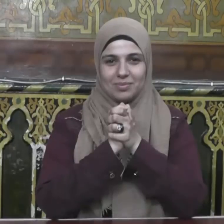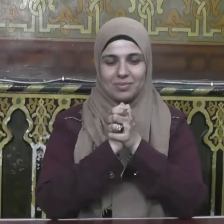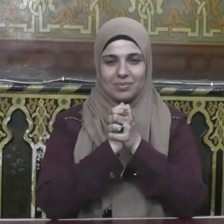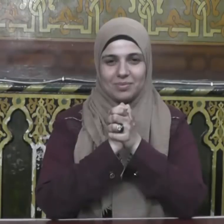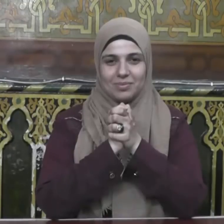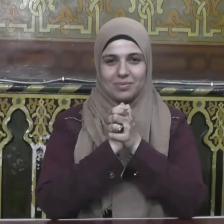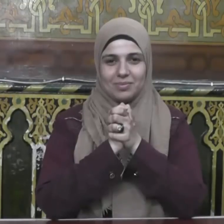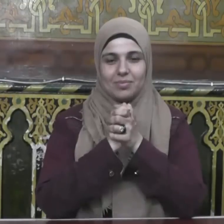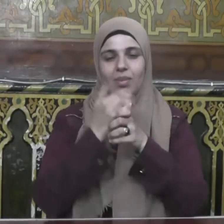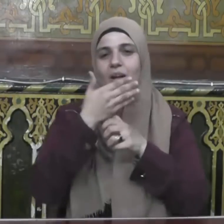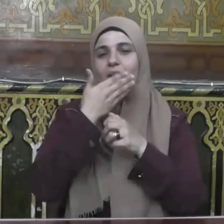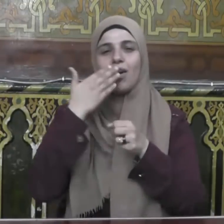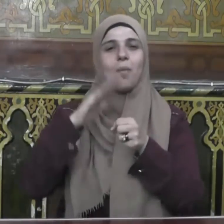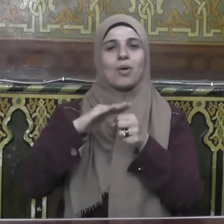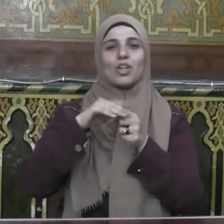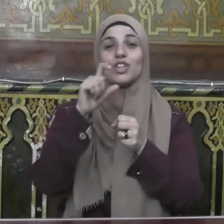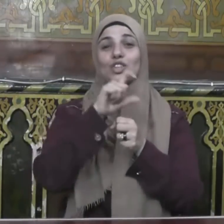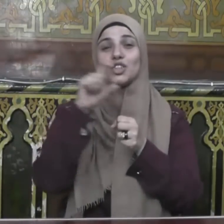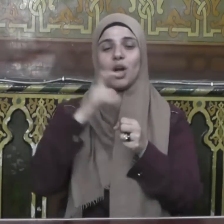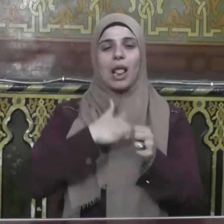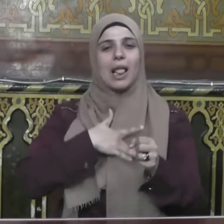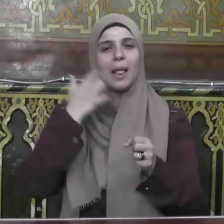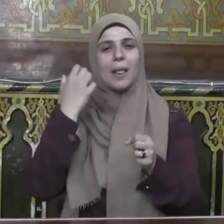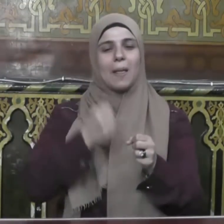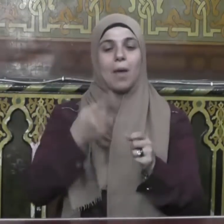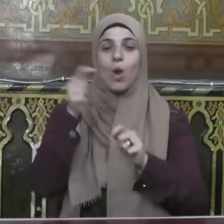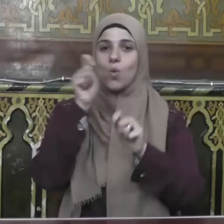رمضان شهر الإيمان وصناعة الرجال